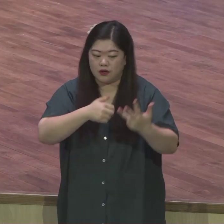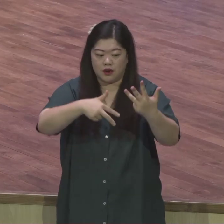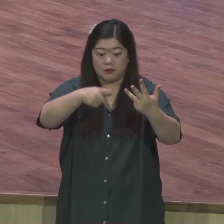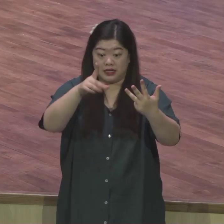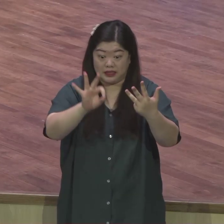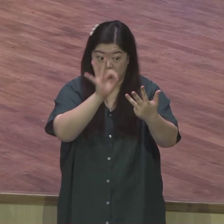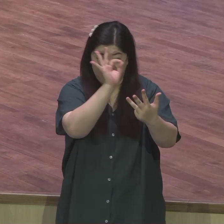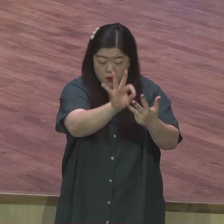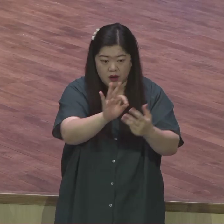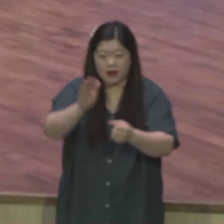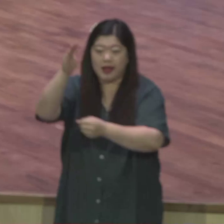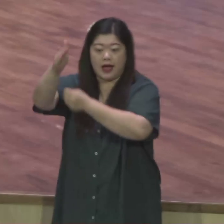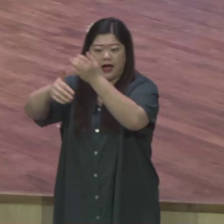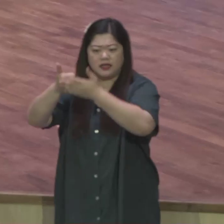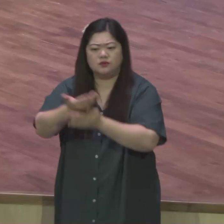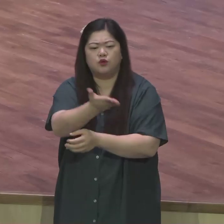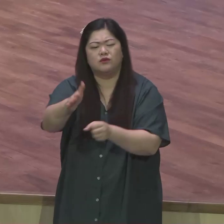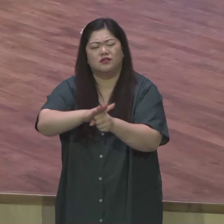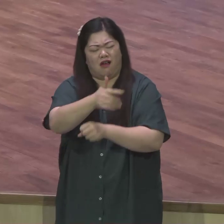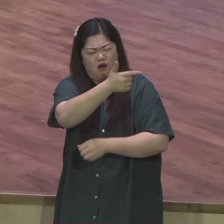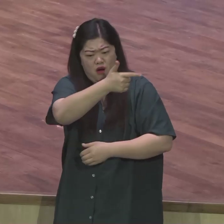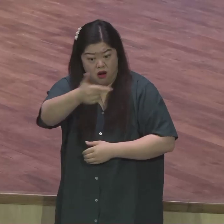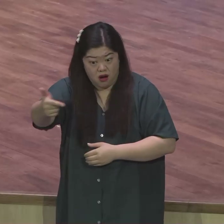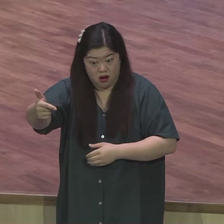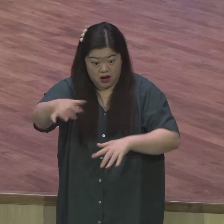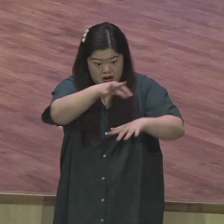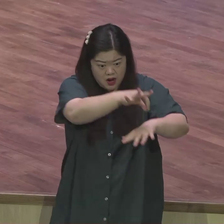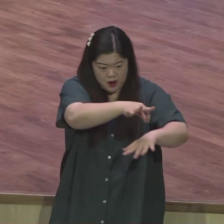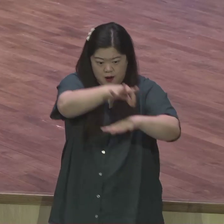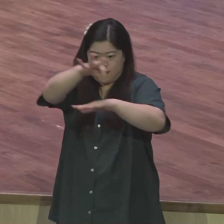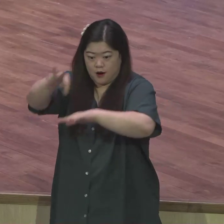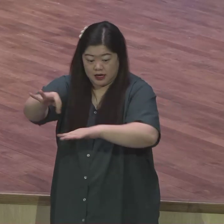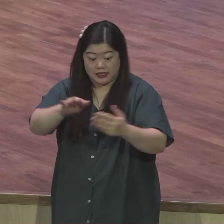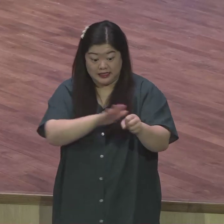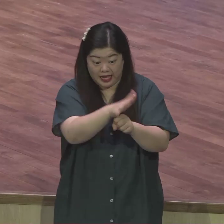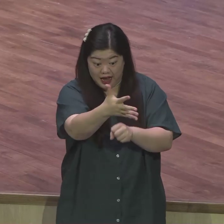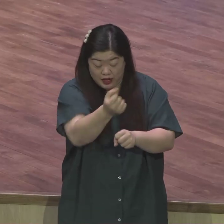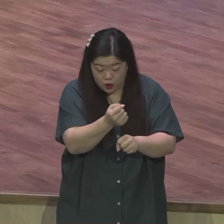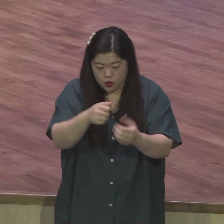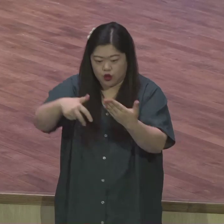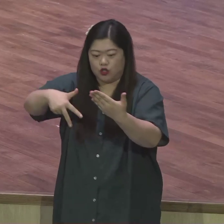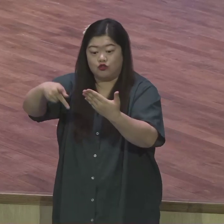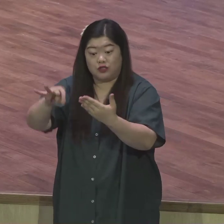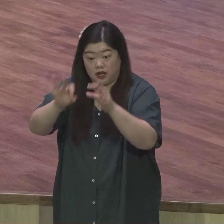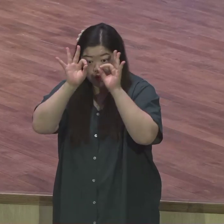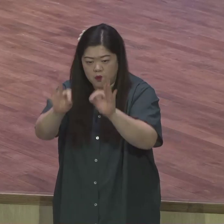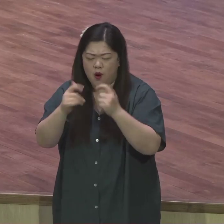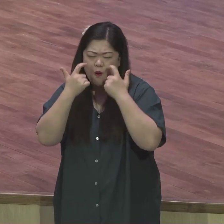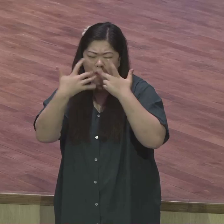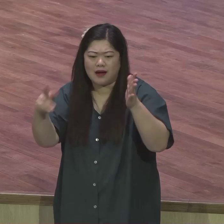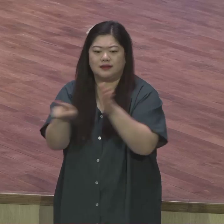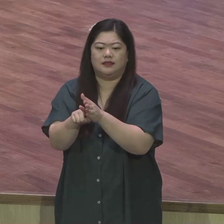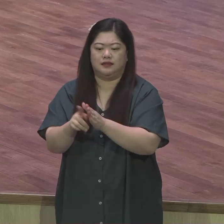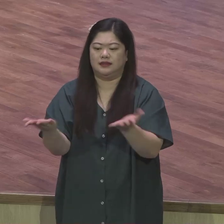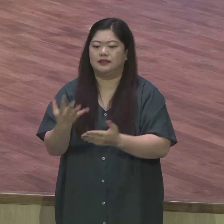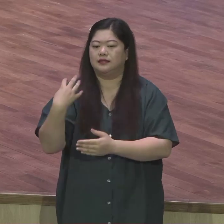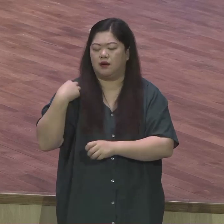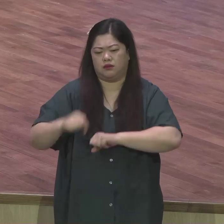사랑의 절대 확신이 로마서 9장에서도 절대 사명으로 연결되지요 절대 확신이 절대 사명으로 연결이 쫙 됩니다